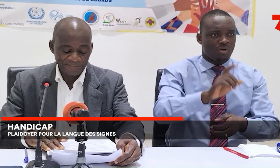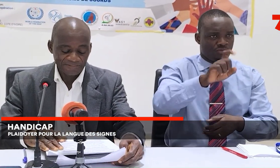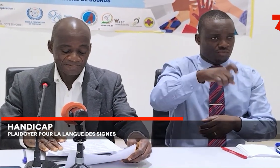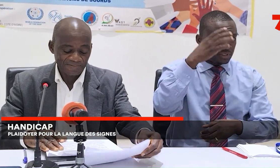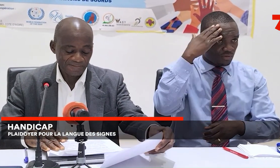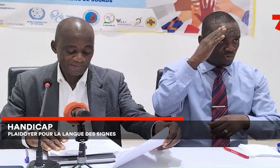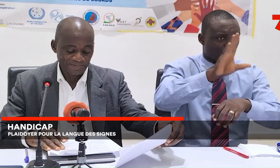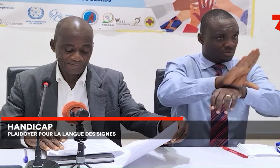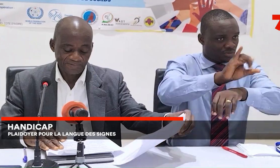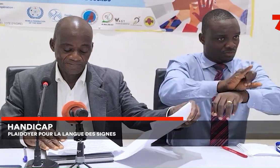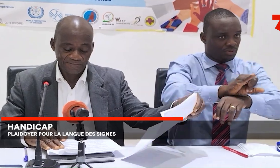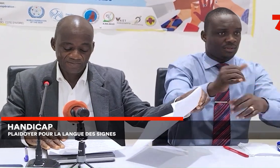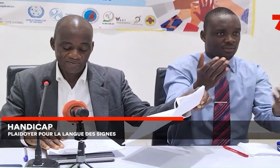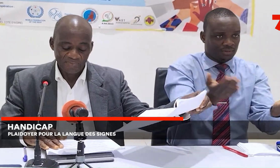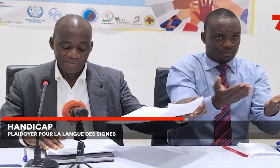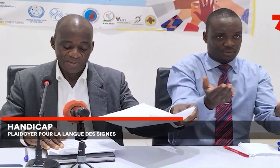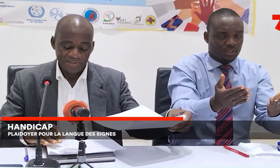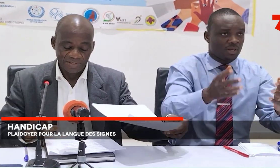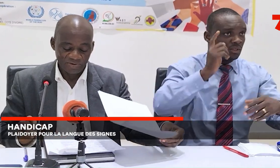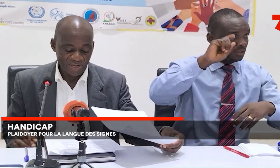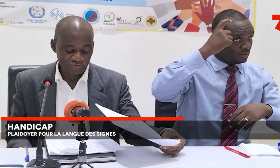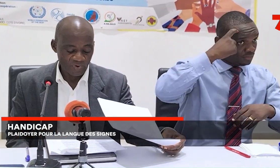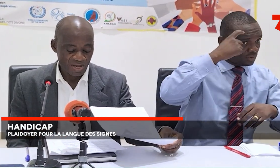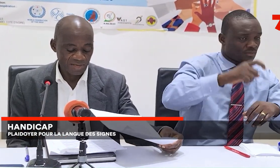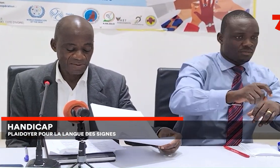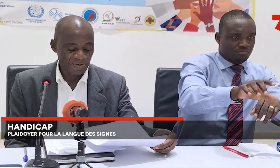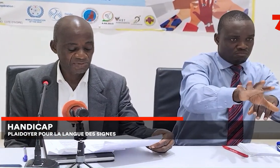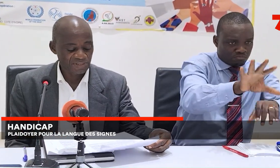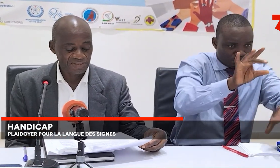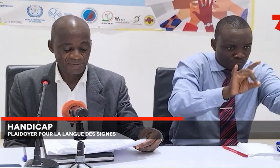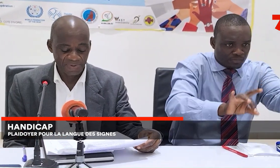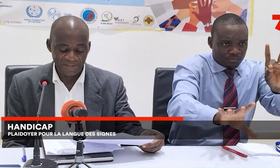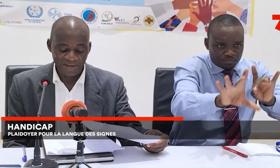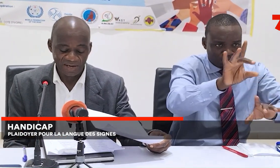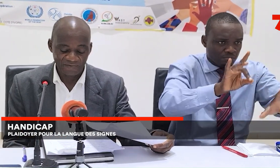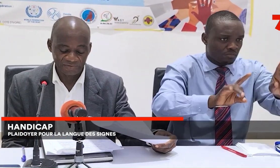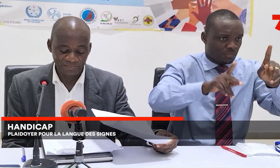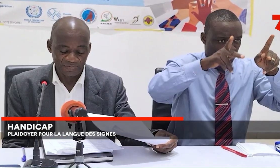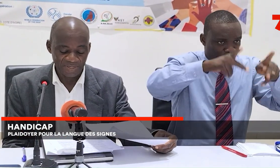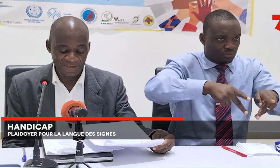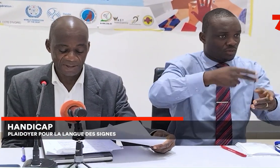des regardes des personnes handicapées à la fonction publique,